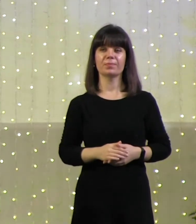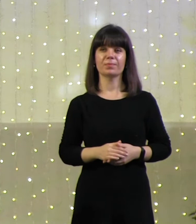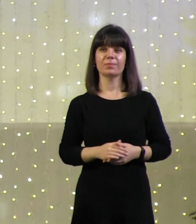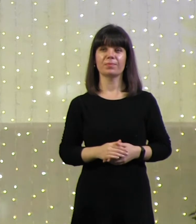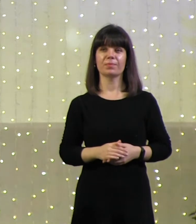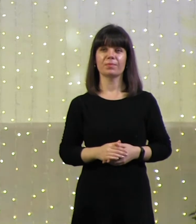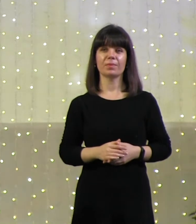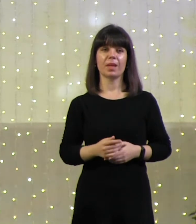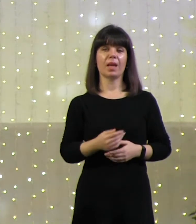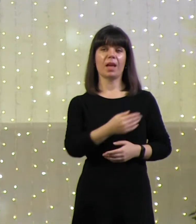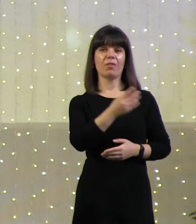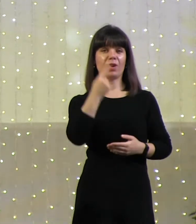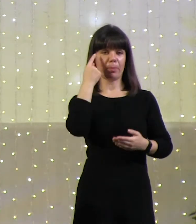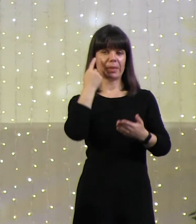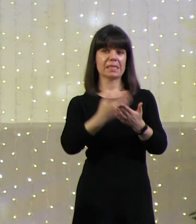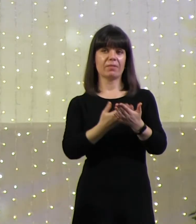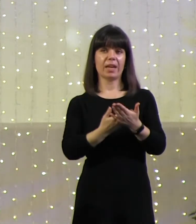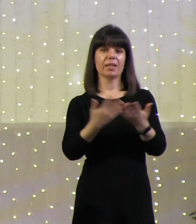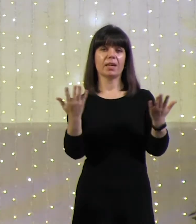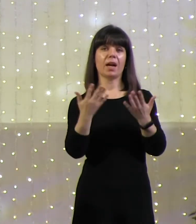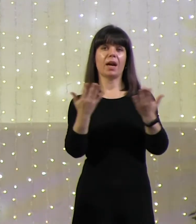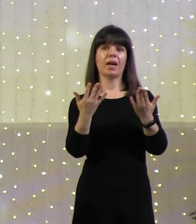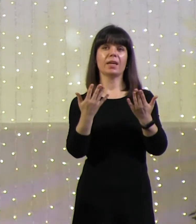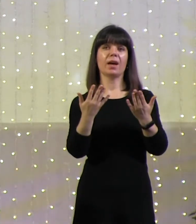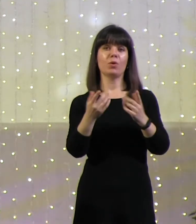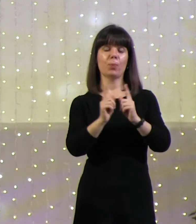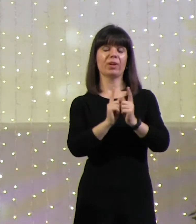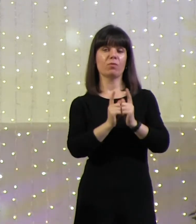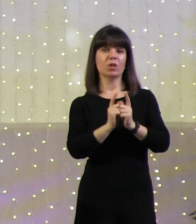Вы представляете, какая у Ирины миссия?